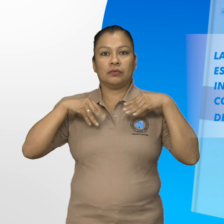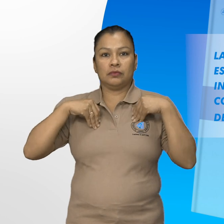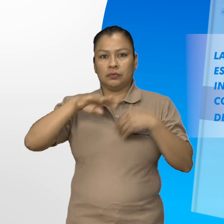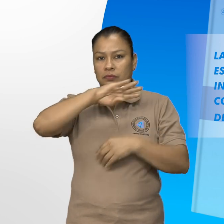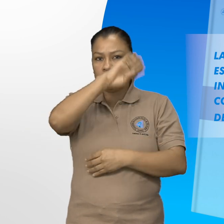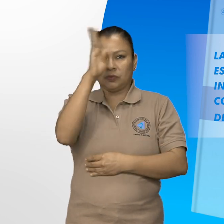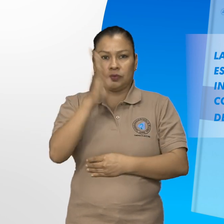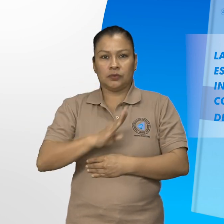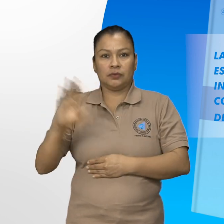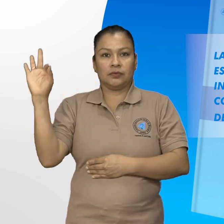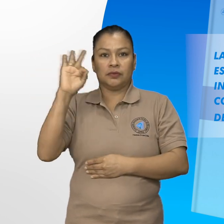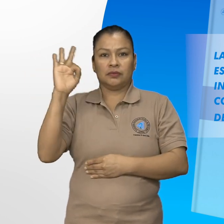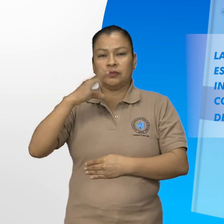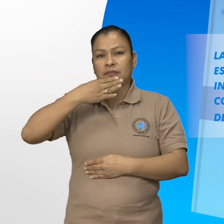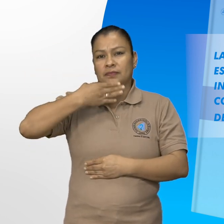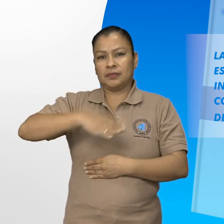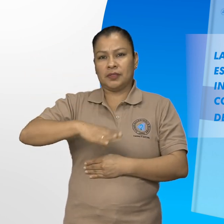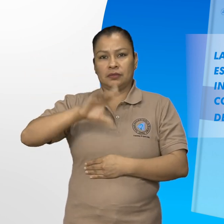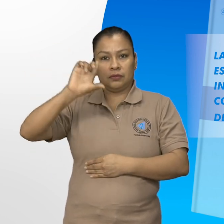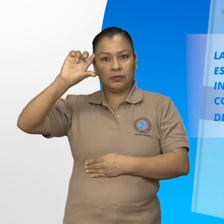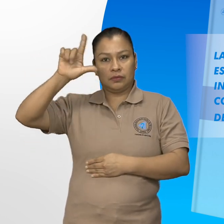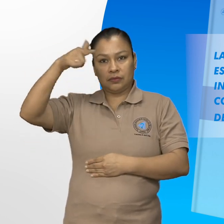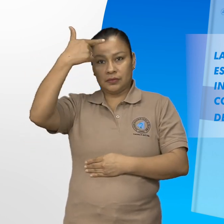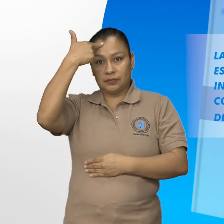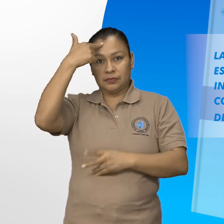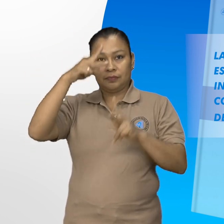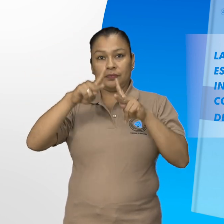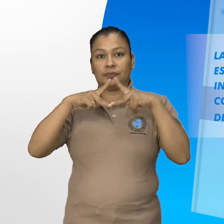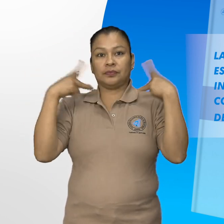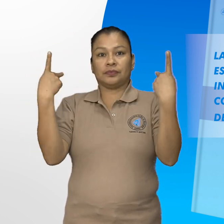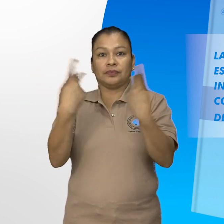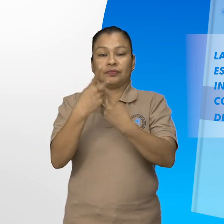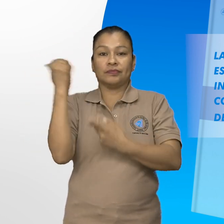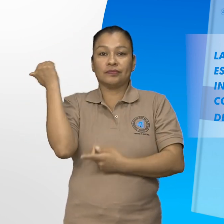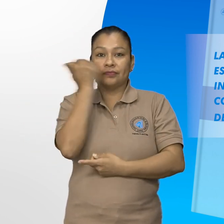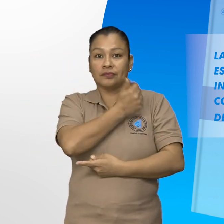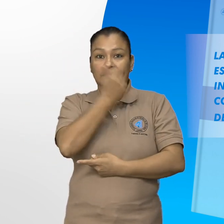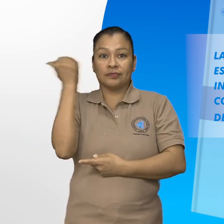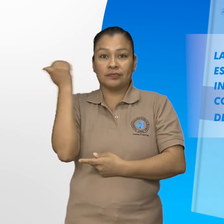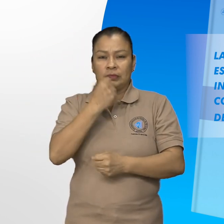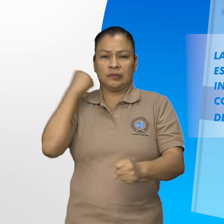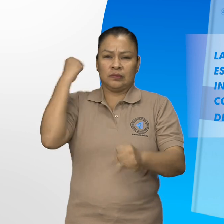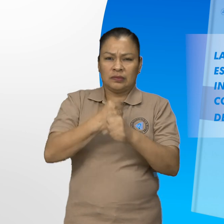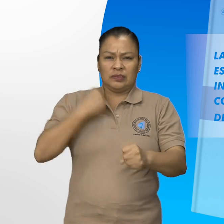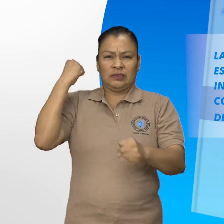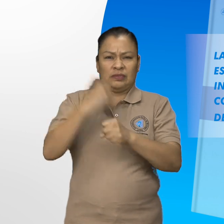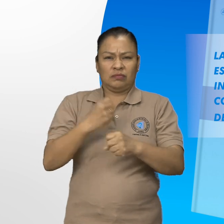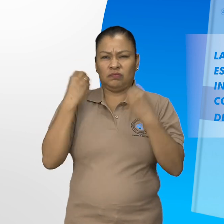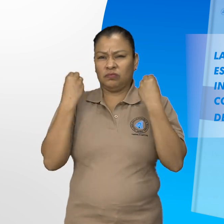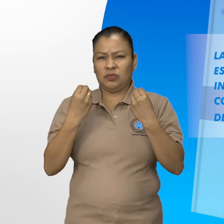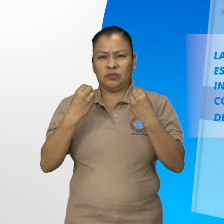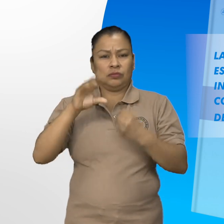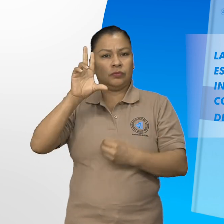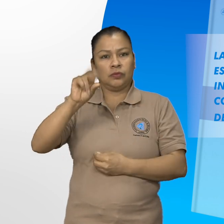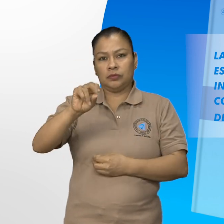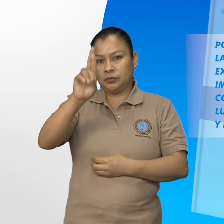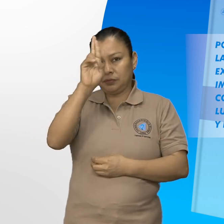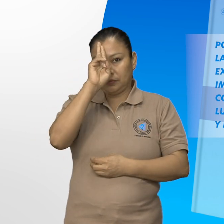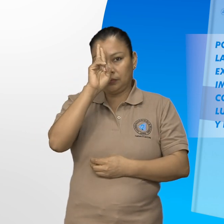La lucha por la paz y por el establecimiento de un orden internacional justo Son compromisos irrenunciables de la